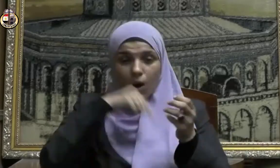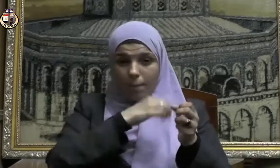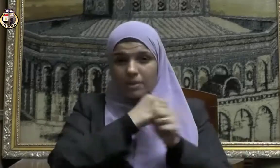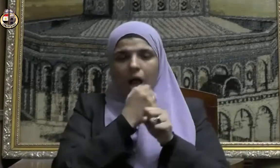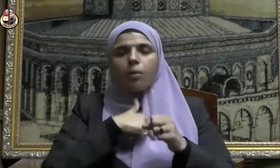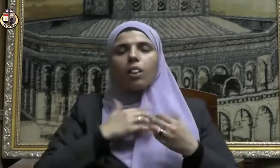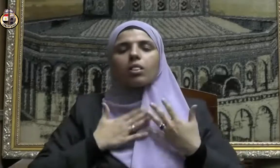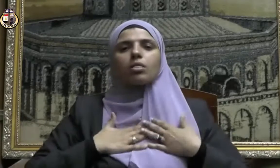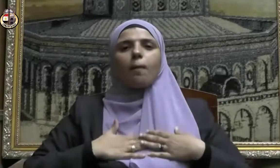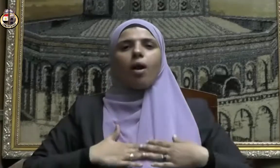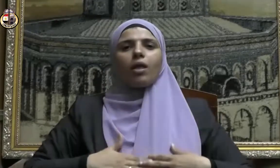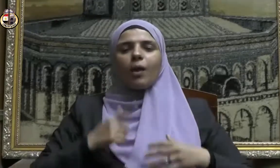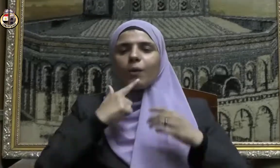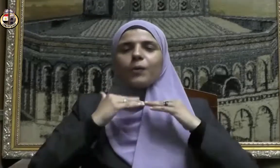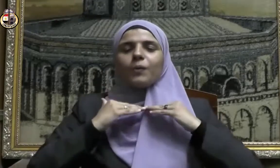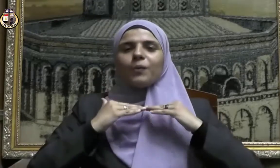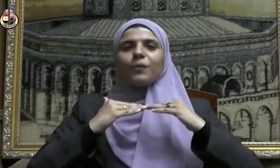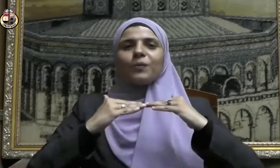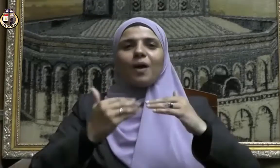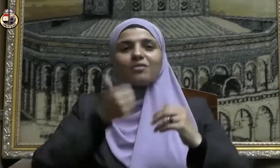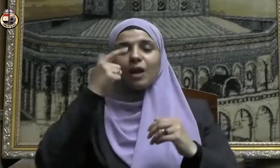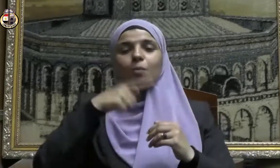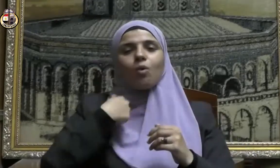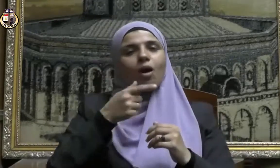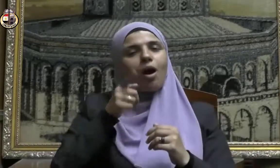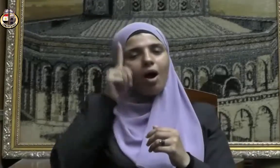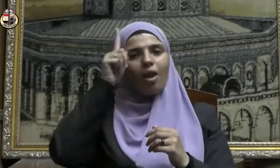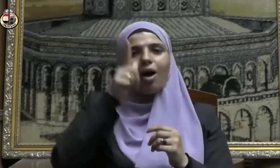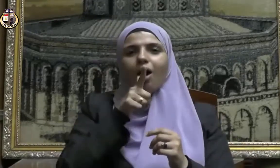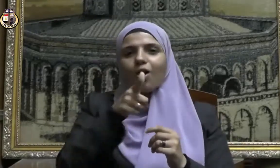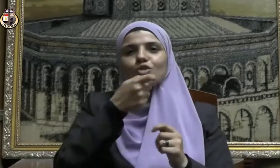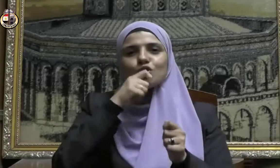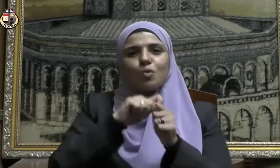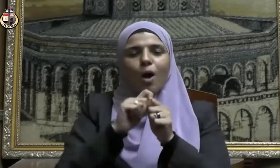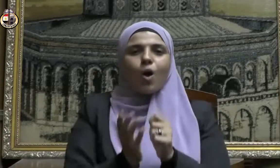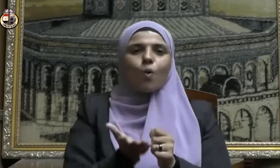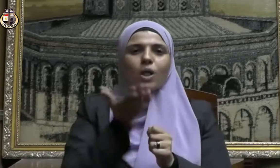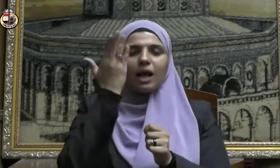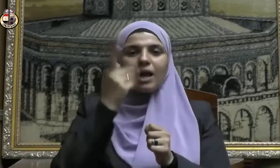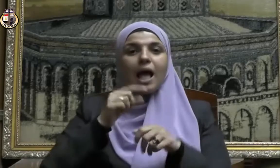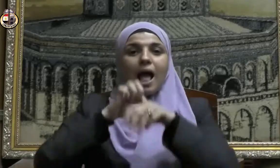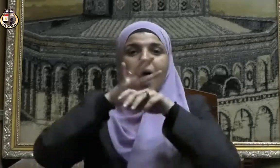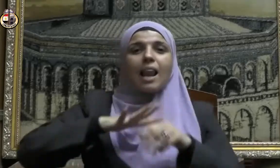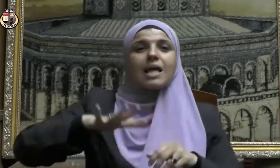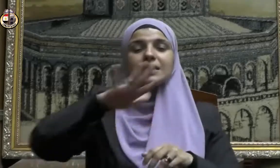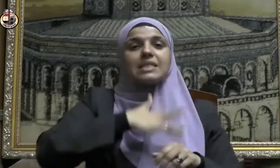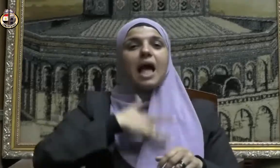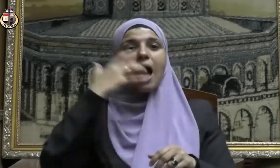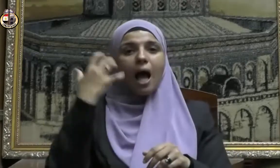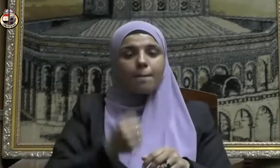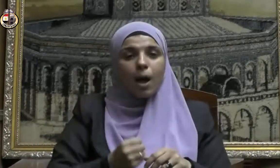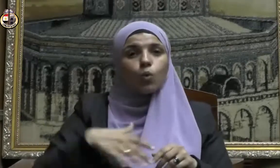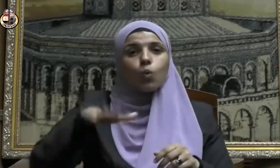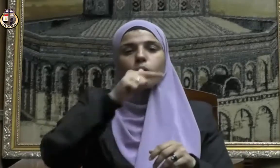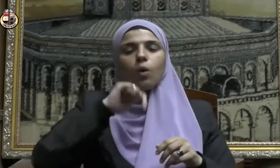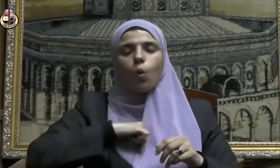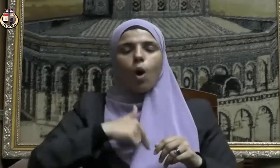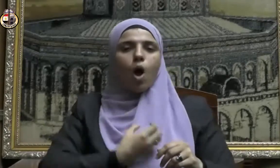الطمأنينة حيث يقول الحق سبحانه الذين آمنوا وتطمئن